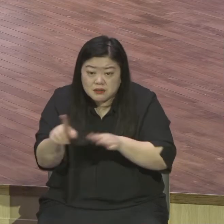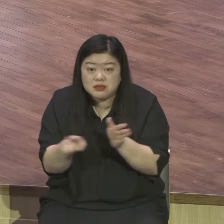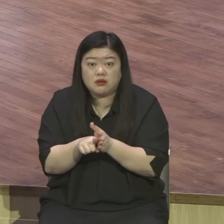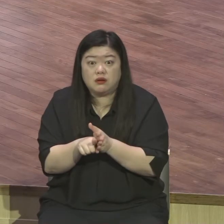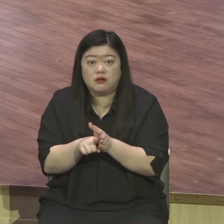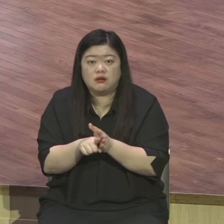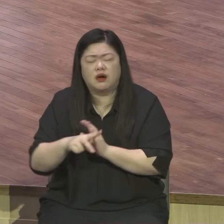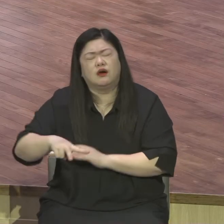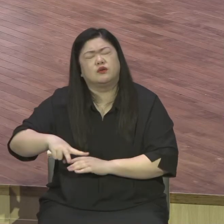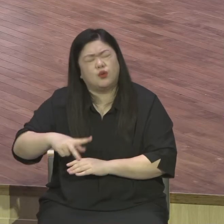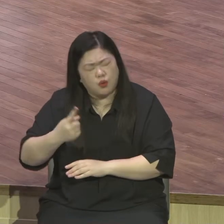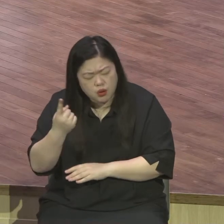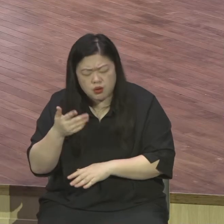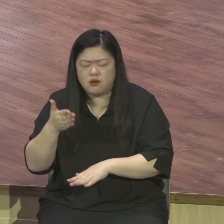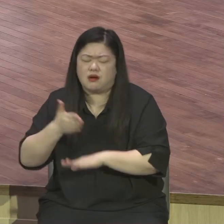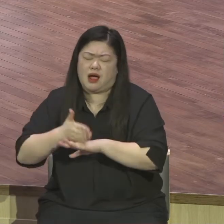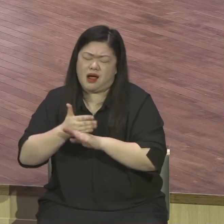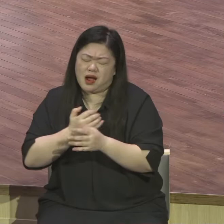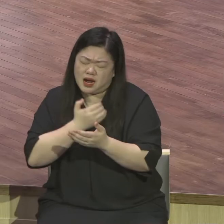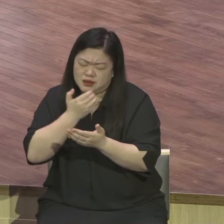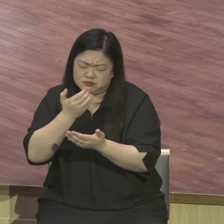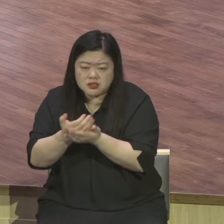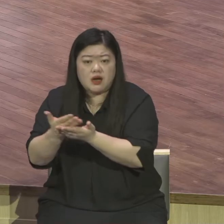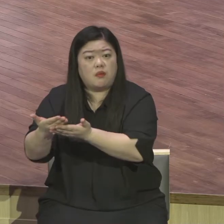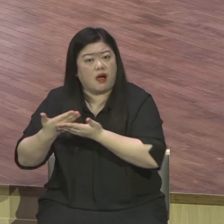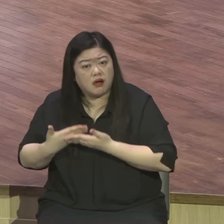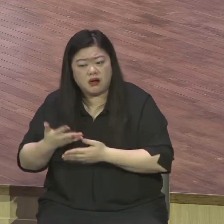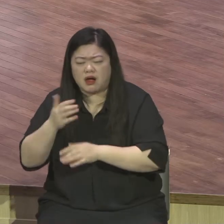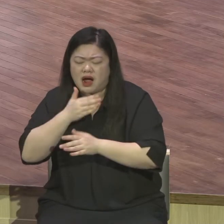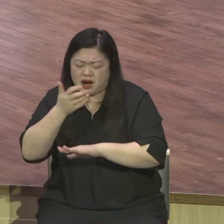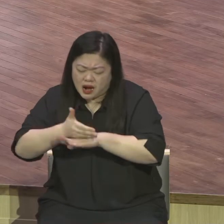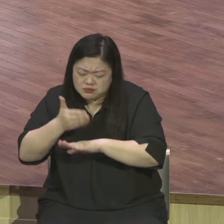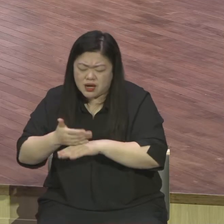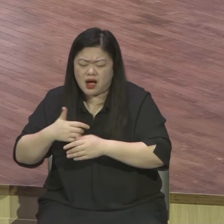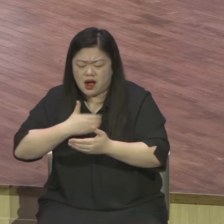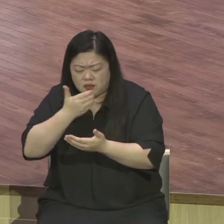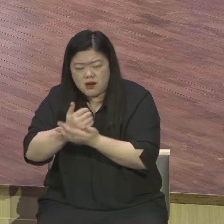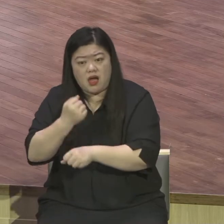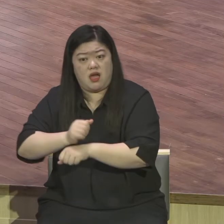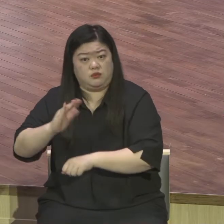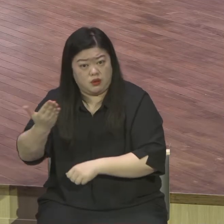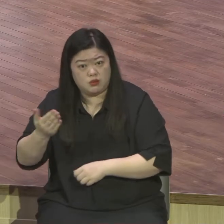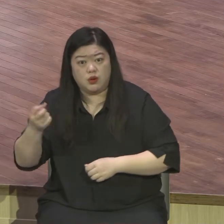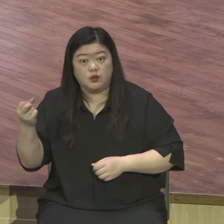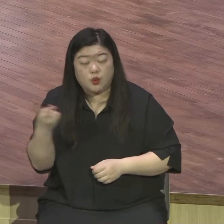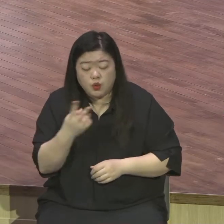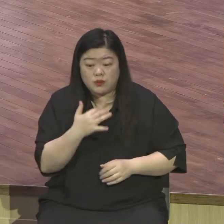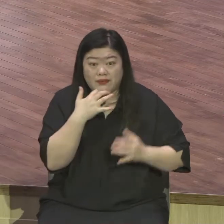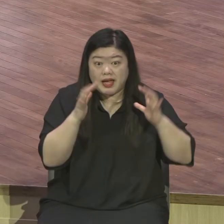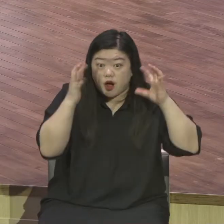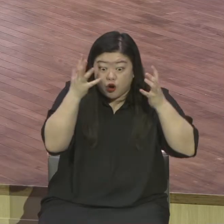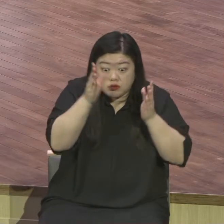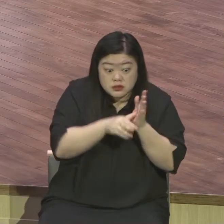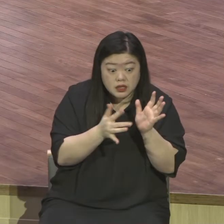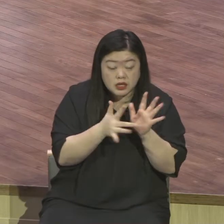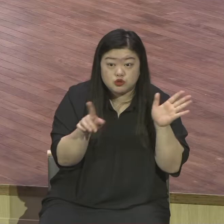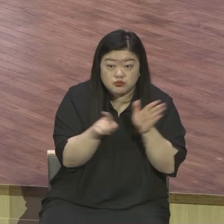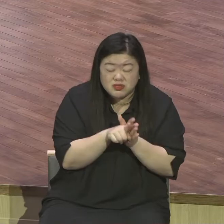바랍니다 그게 정상이에요 이 교회사를 보면요 6천년 이잖아요 아담 때부터